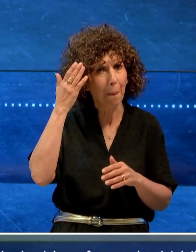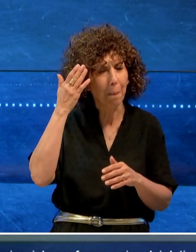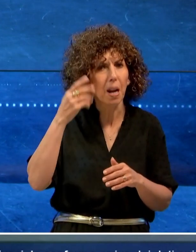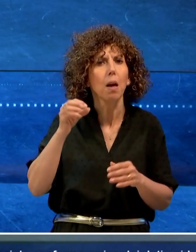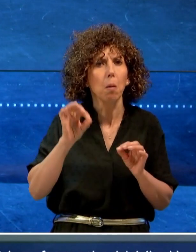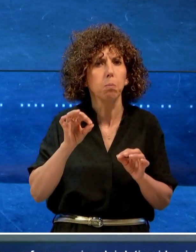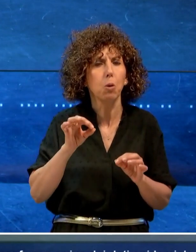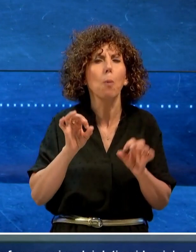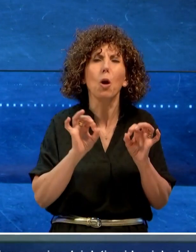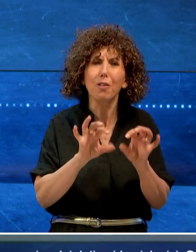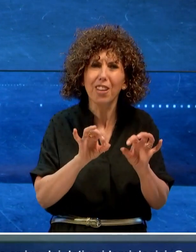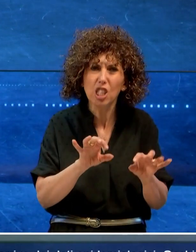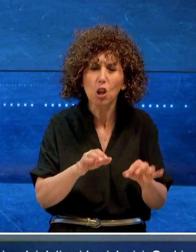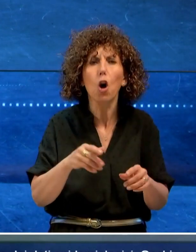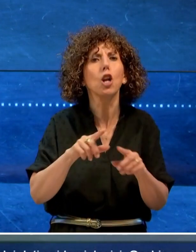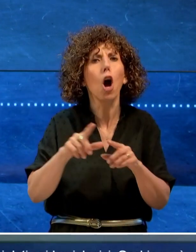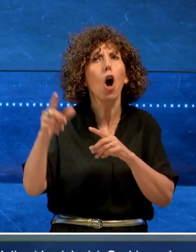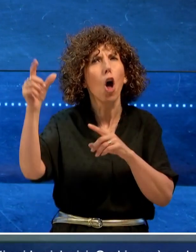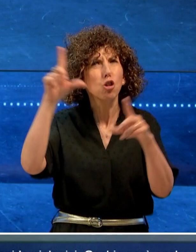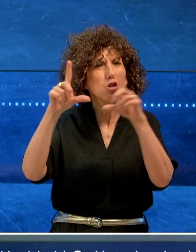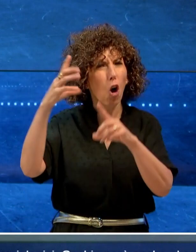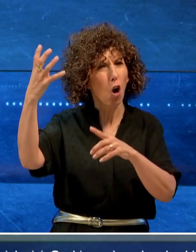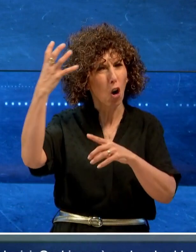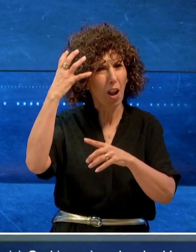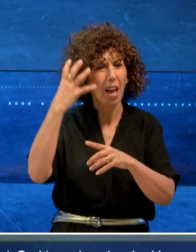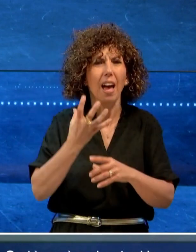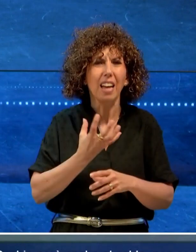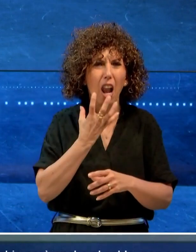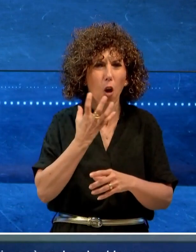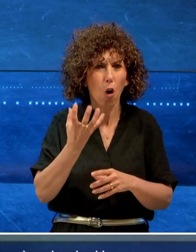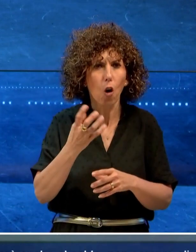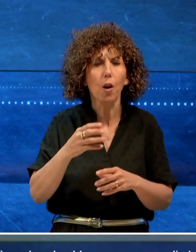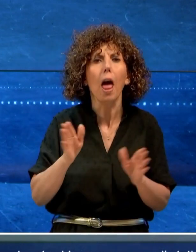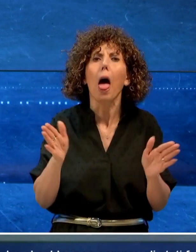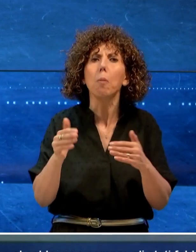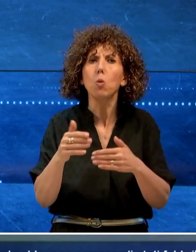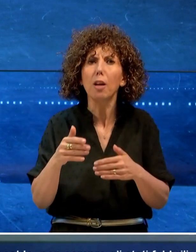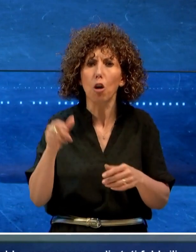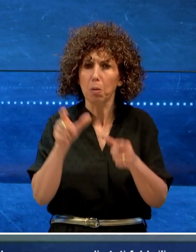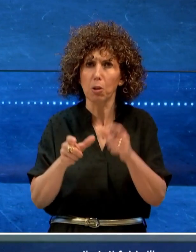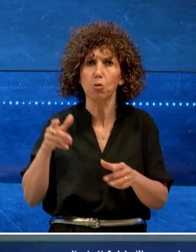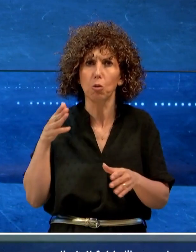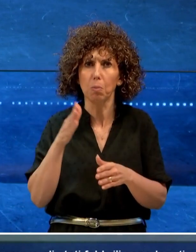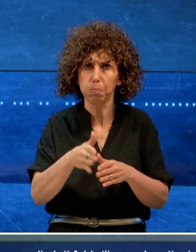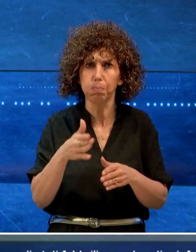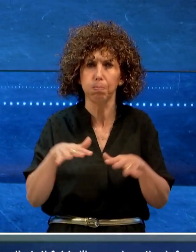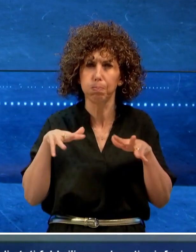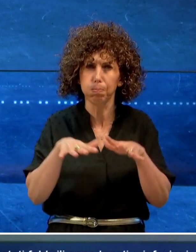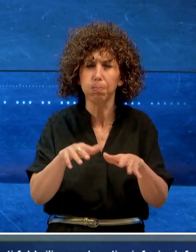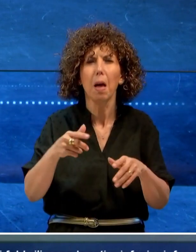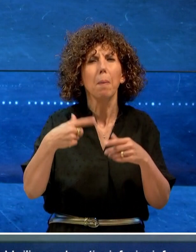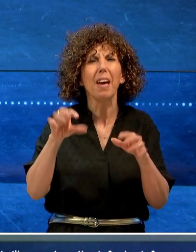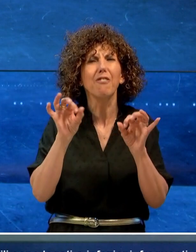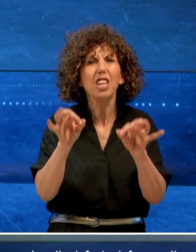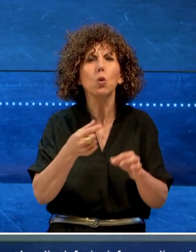a infezioni, frequenti anche i colpi di sole o di calore. Ambulatori presi d'assalto in questi giorni per adenovirus